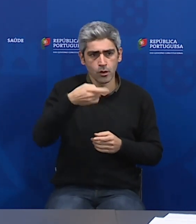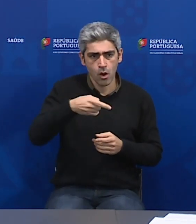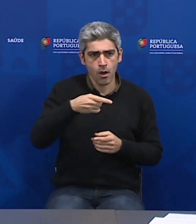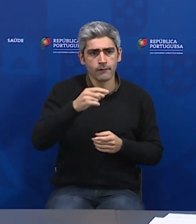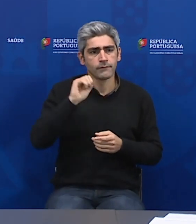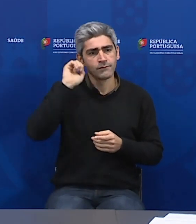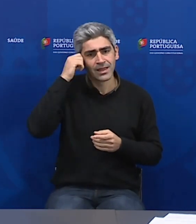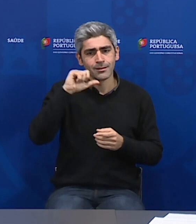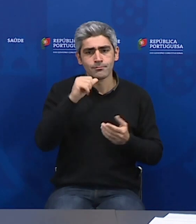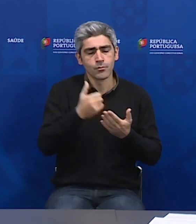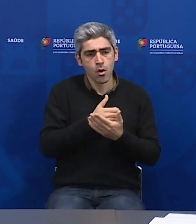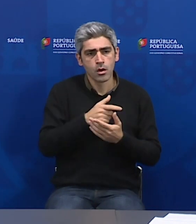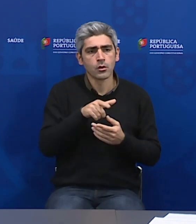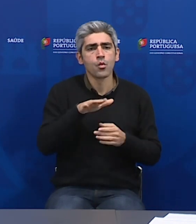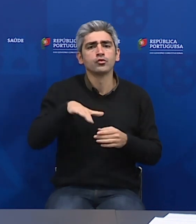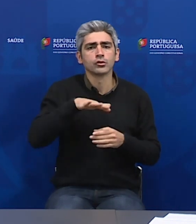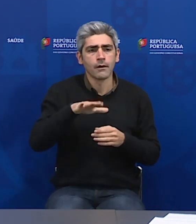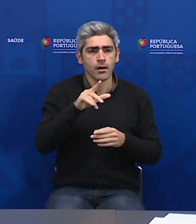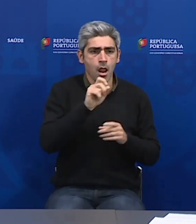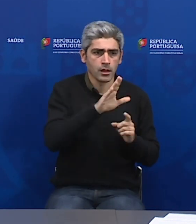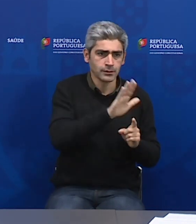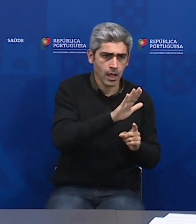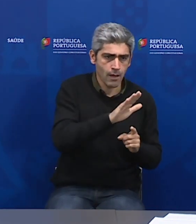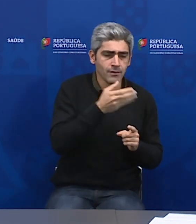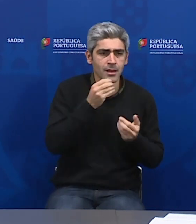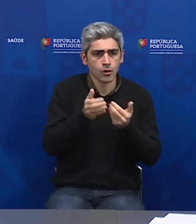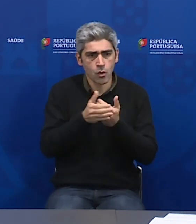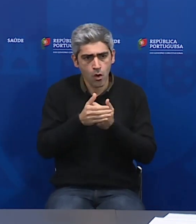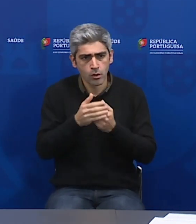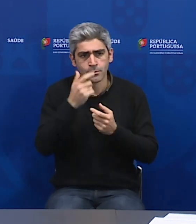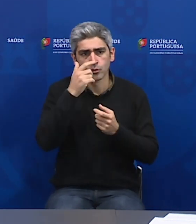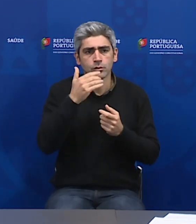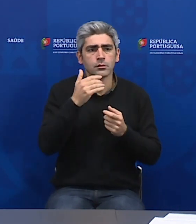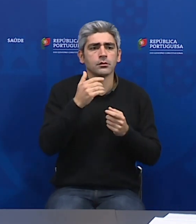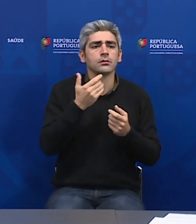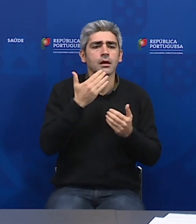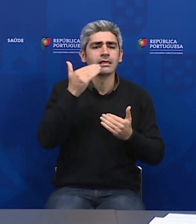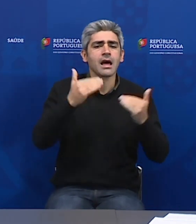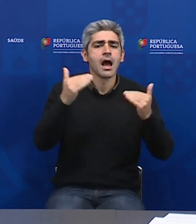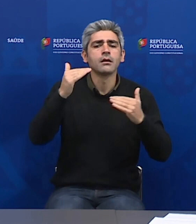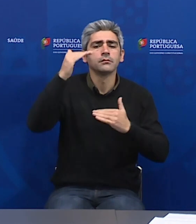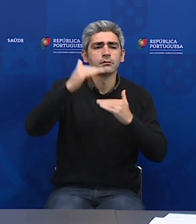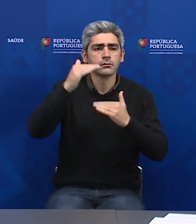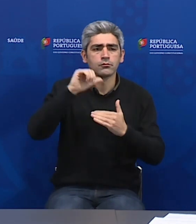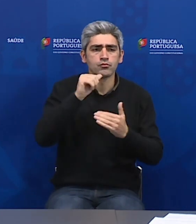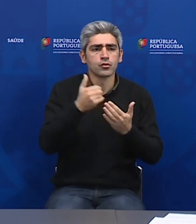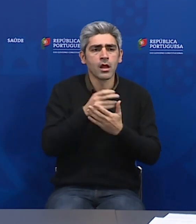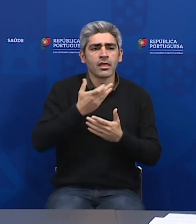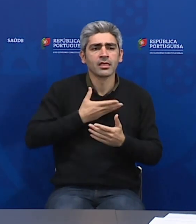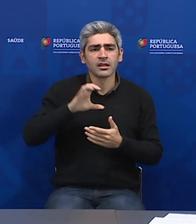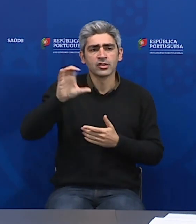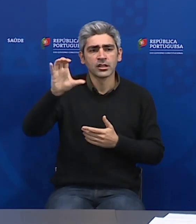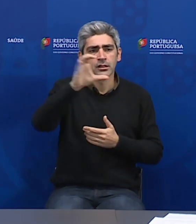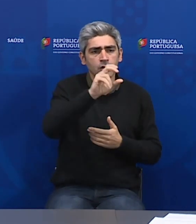que agitado. Onde está, estão lá, são idosos, são pessoas com ventas, entre que idades, morreram em que distritos,